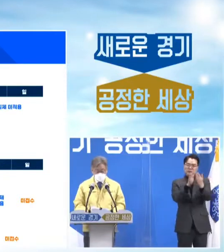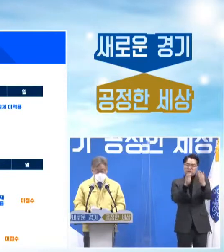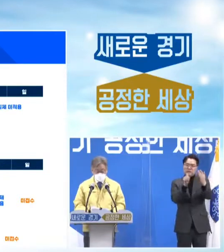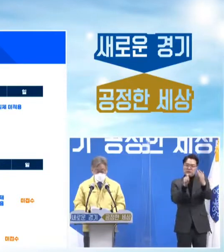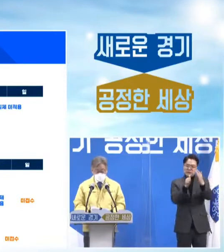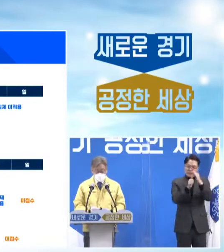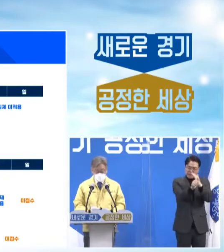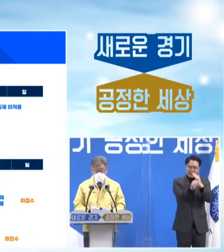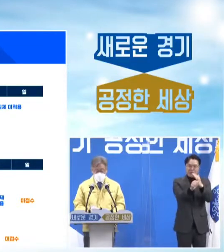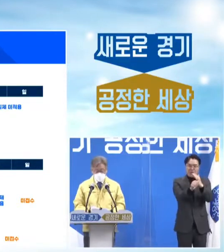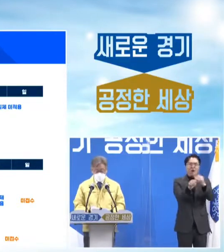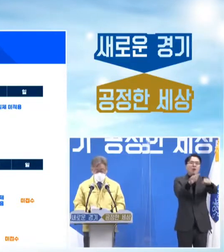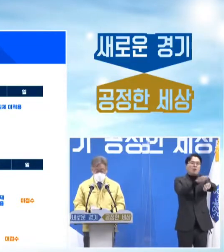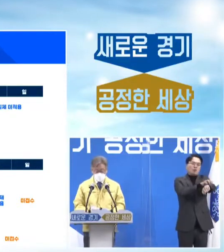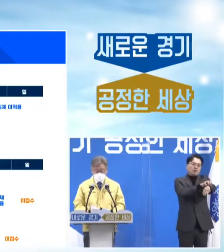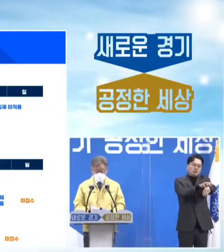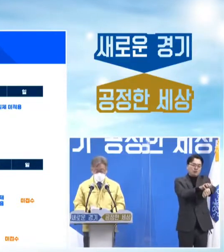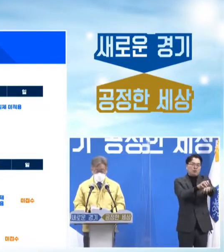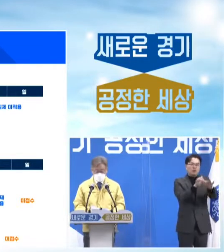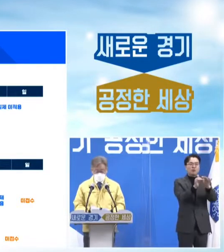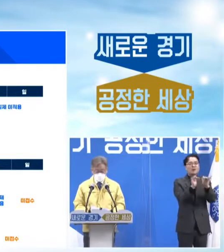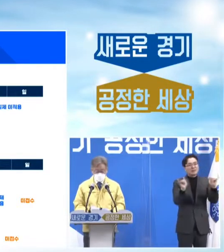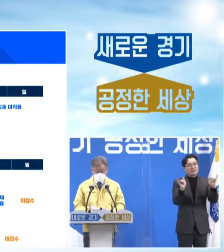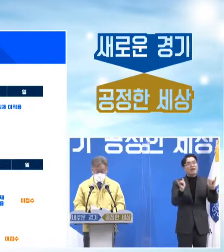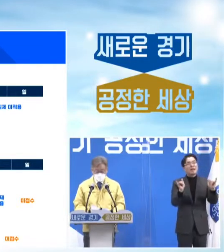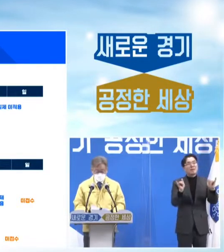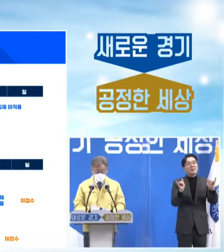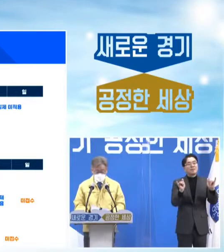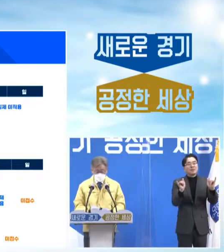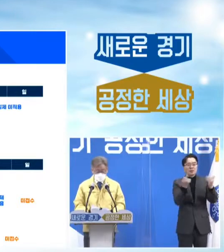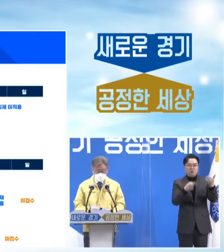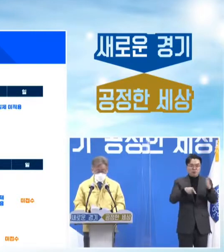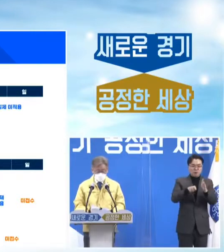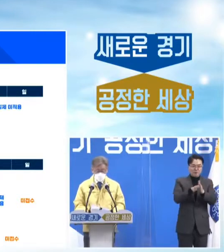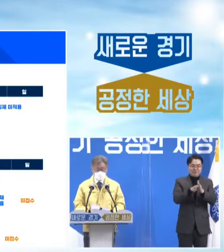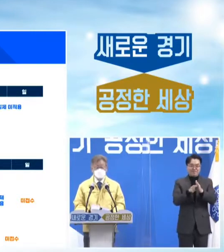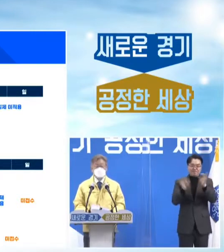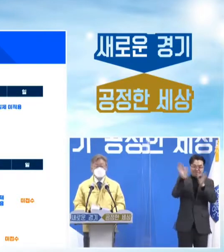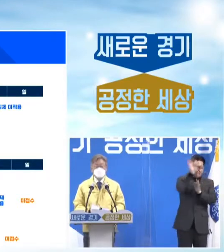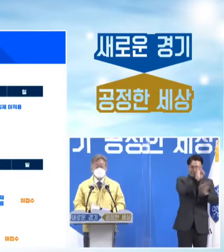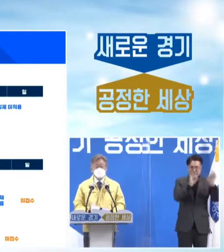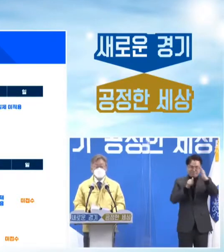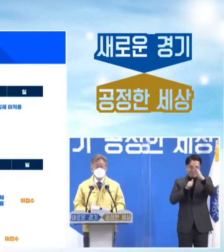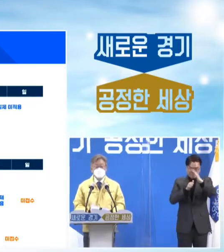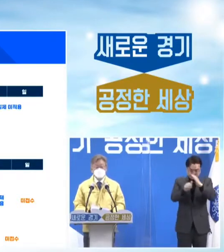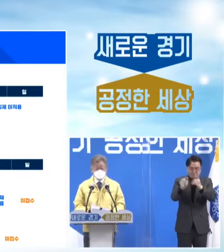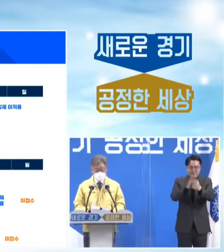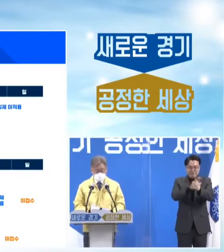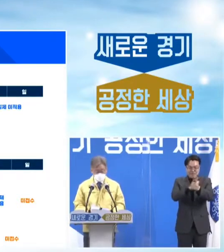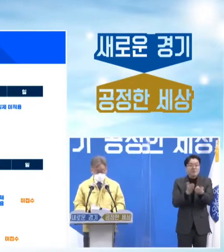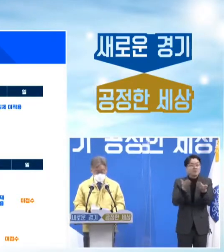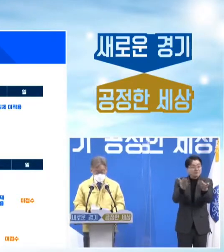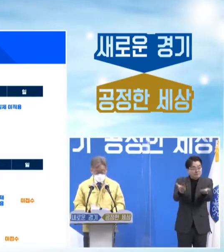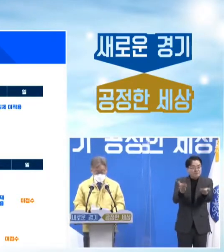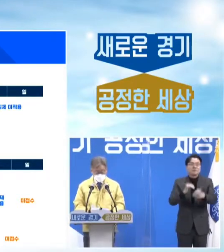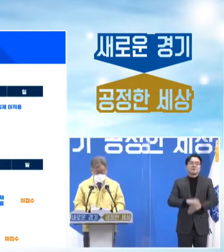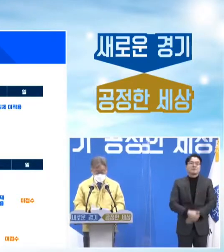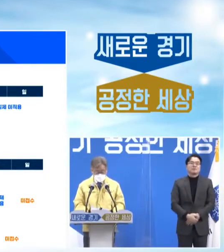방문 수령이 불편하신 취약계층을 위해서 찾아가는 신청 서비스를 제공하기로 했습니다.